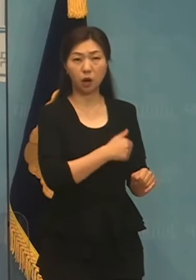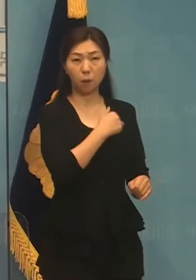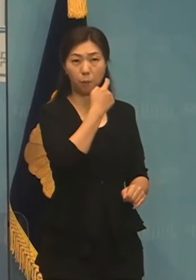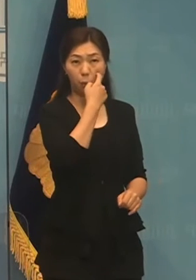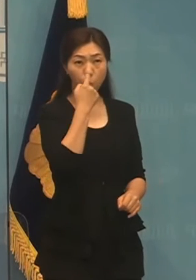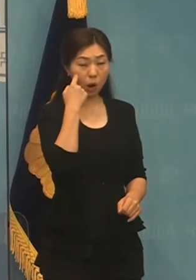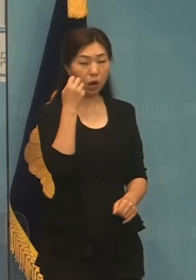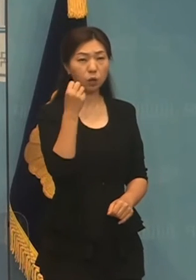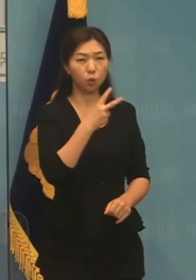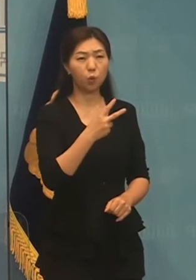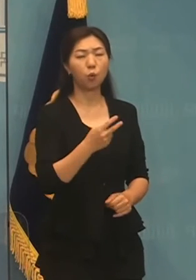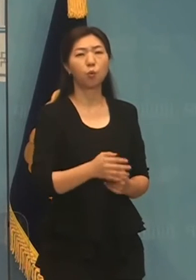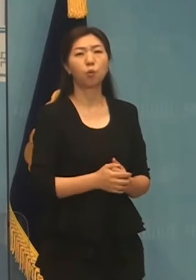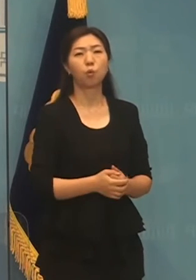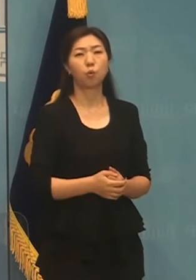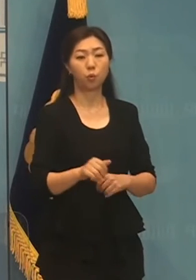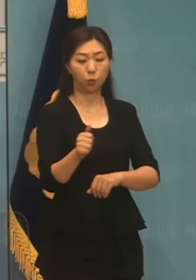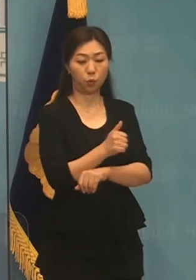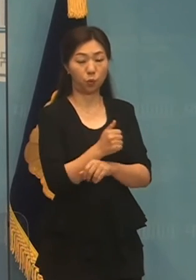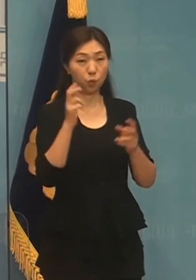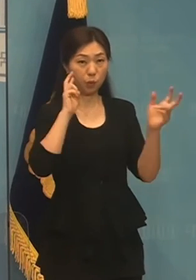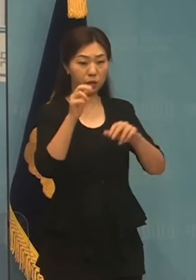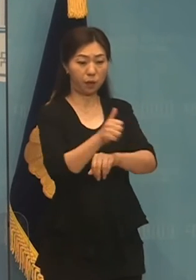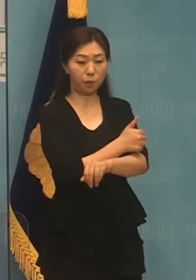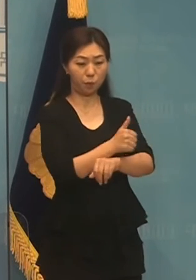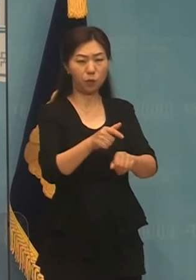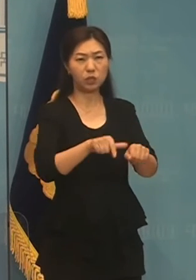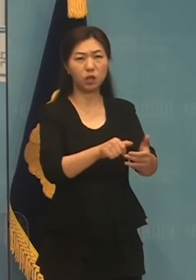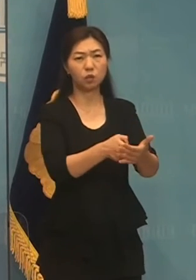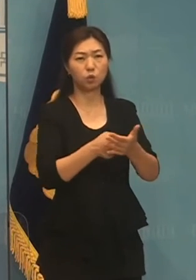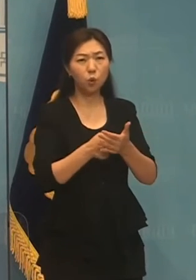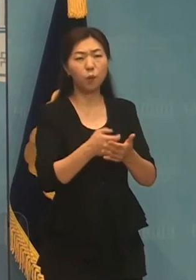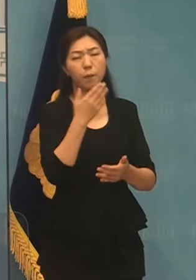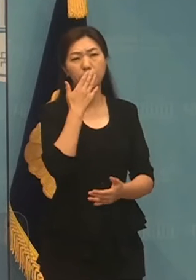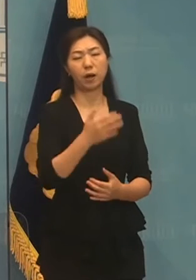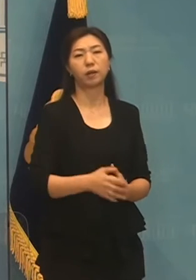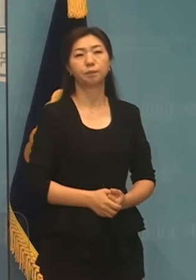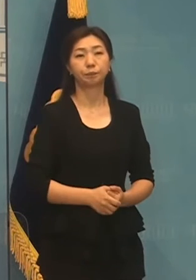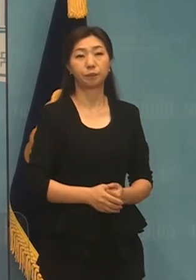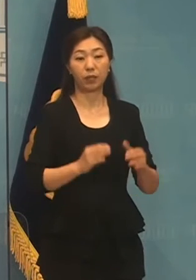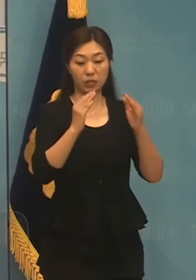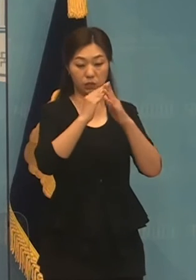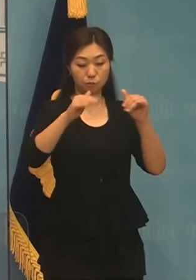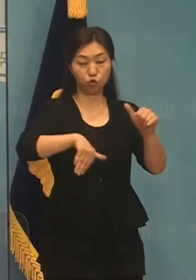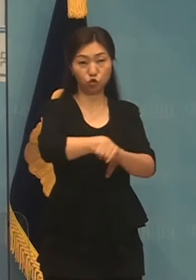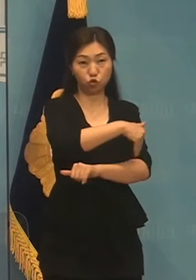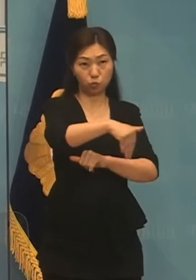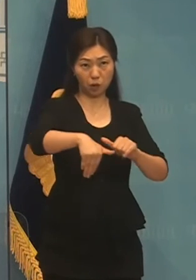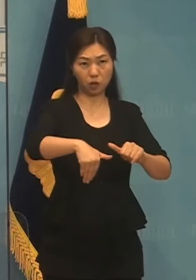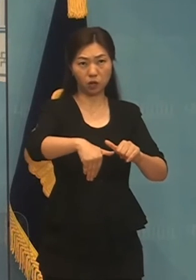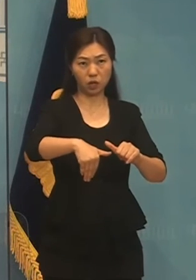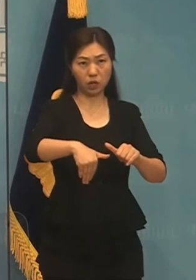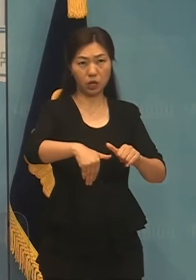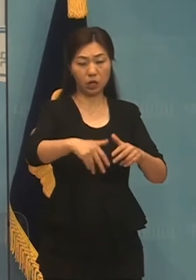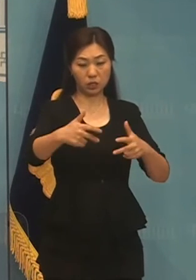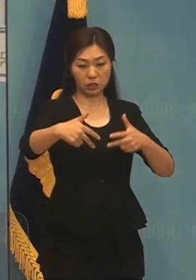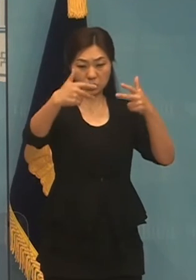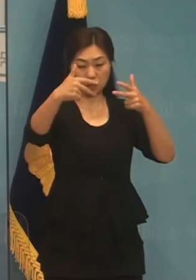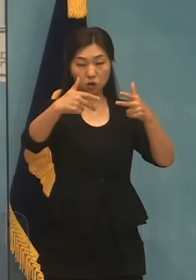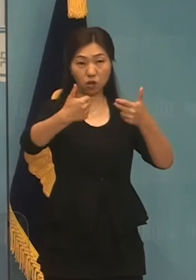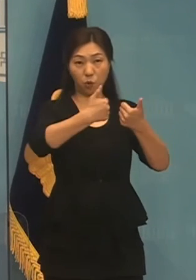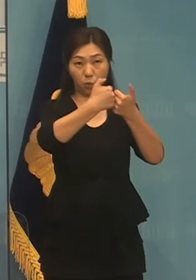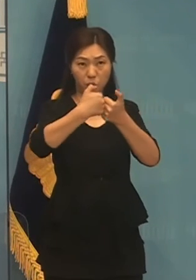교통장 감소 등 재택근무는 긍정적인 사회의 효과를 낳게 됩니다. 주거지역을 중심으로 비대면 회의시설과